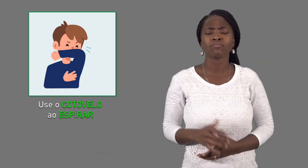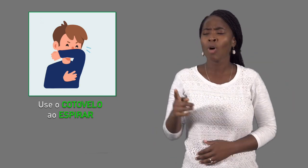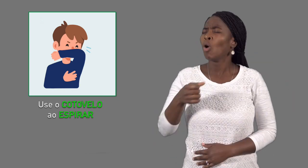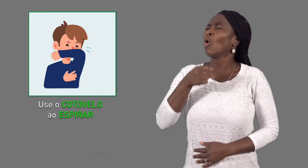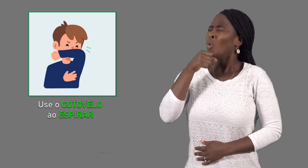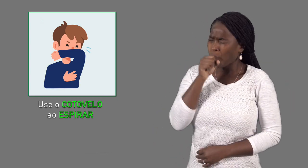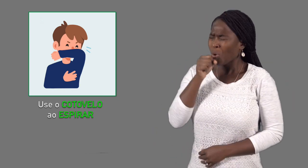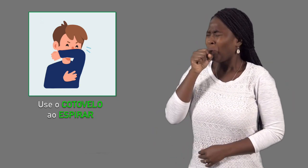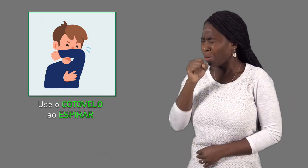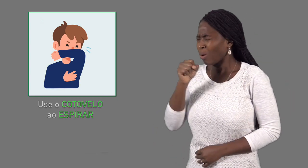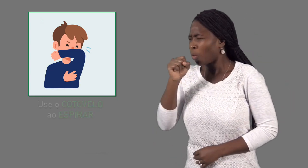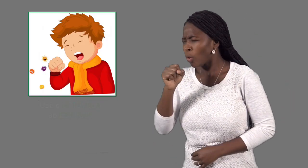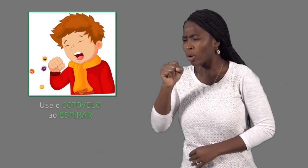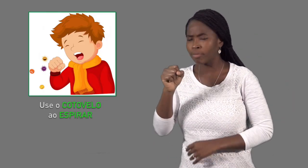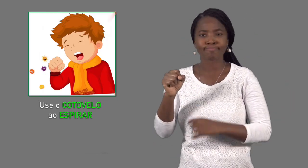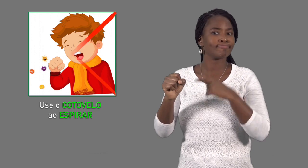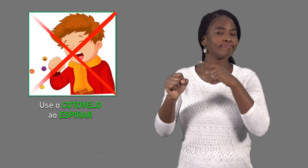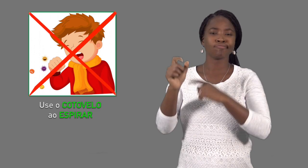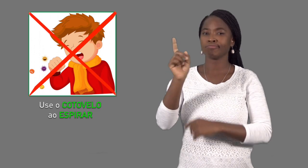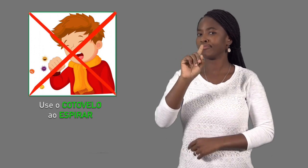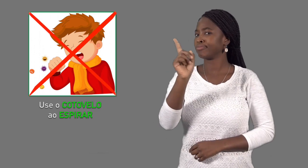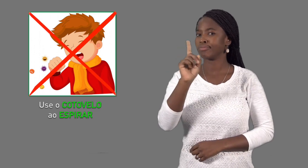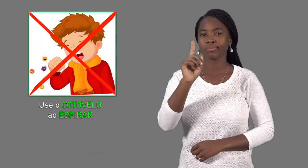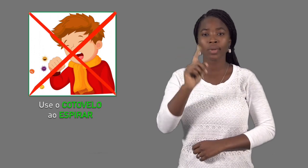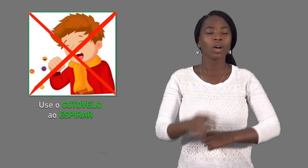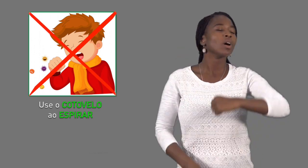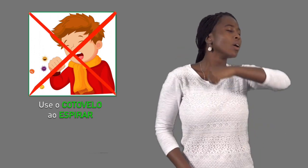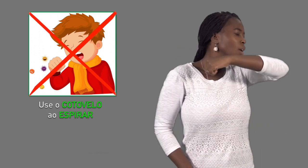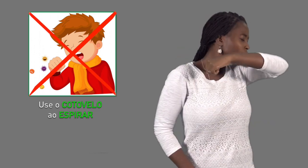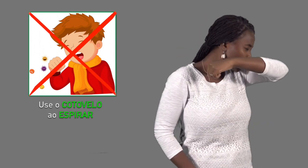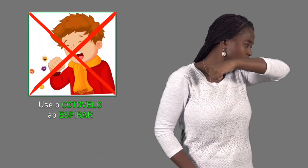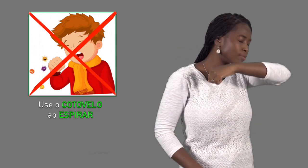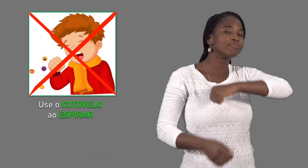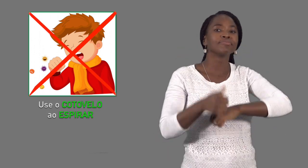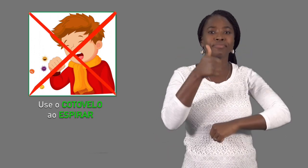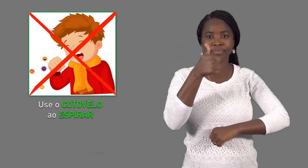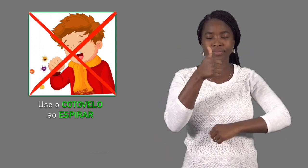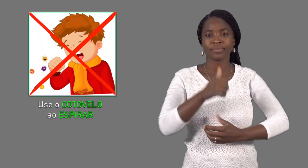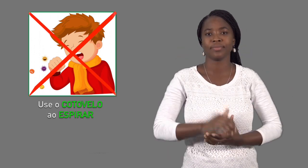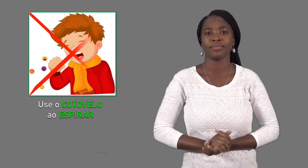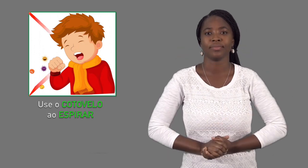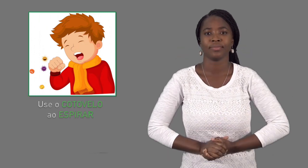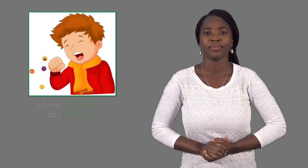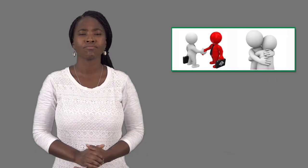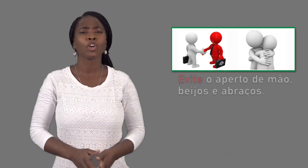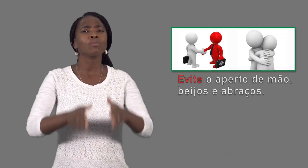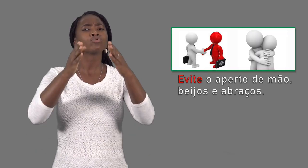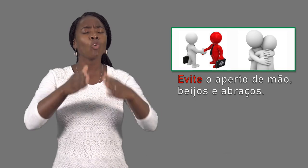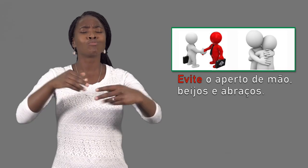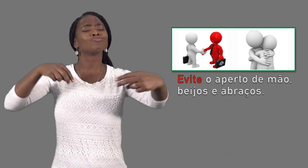o cotovelo. Não tossir na mão. O certo é usar o cotovelo. Ao cruzar com